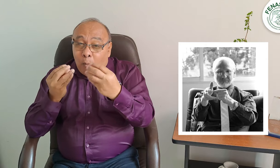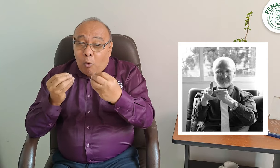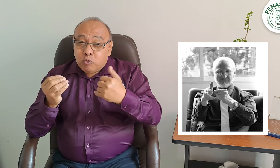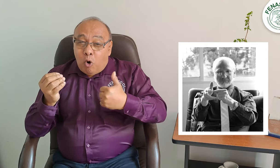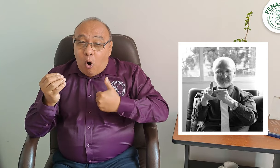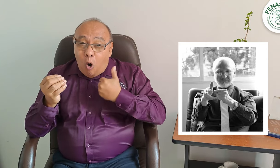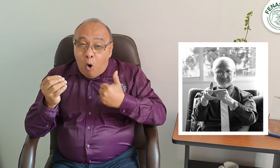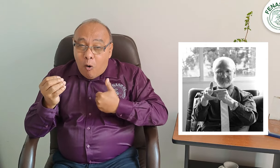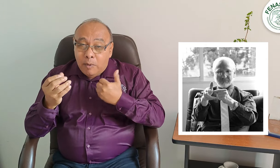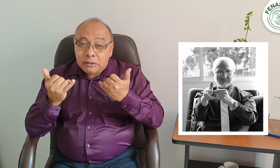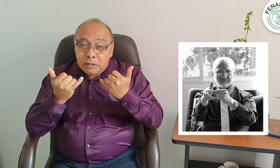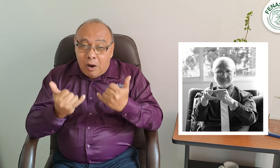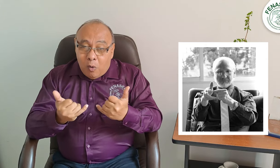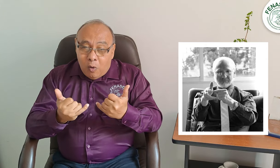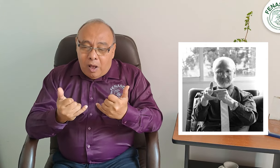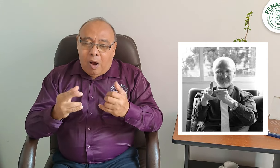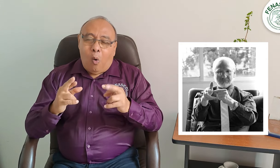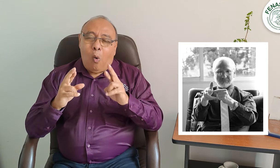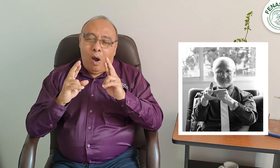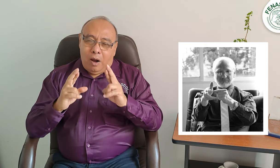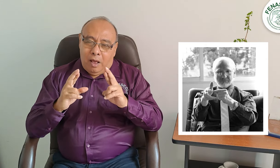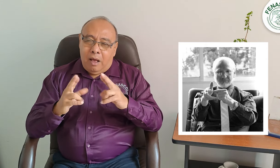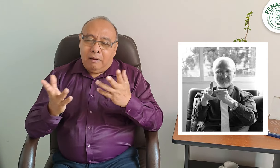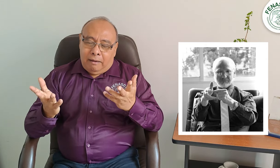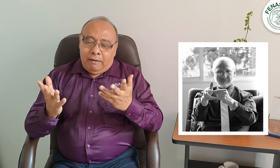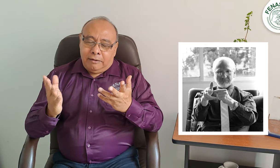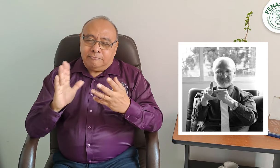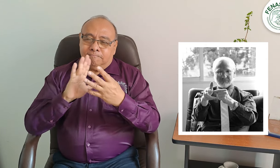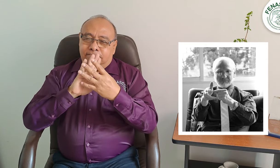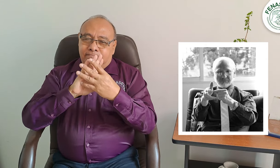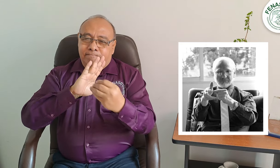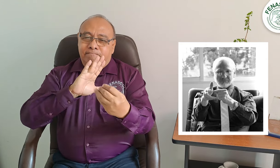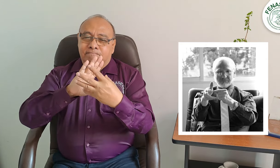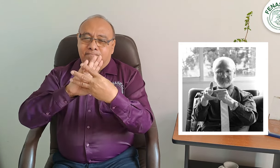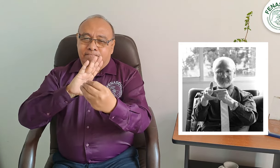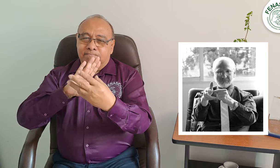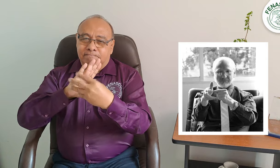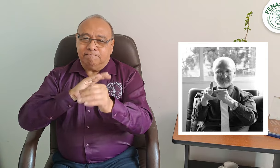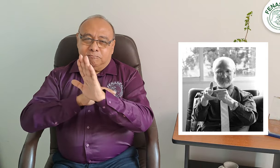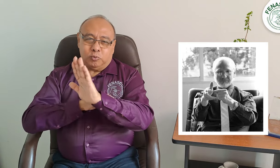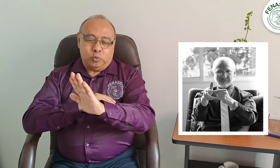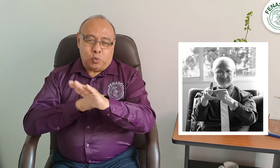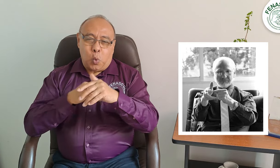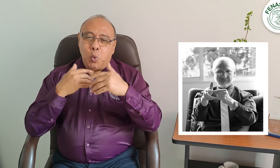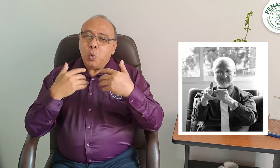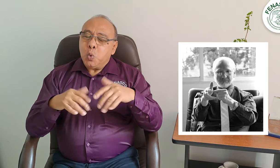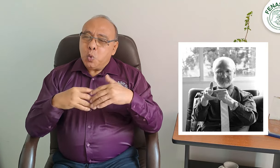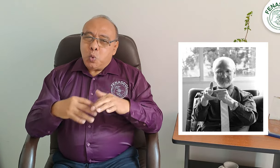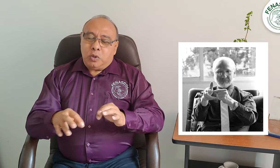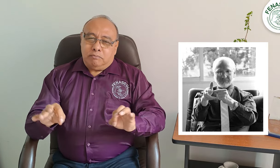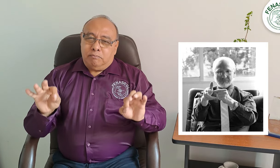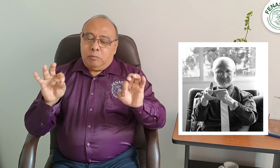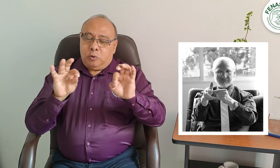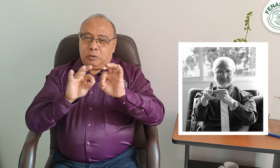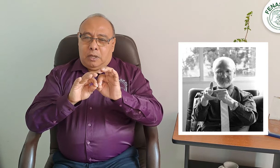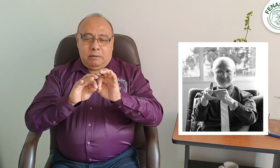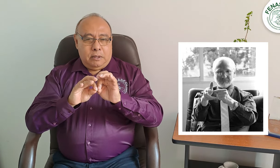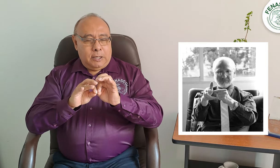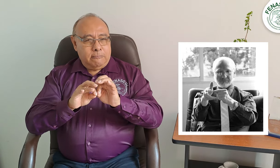Por esto, esperamos que muchos jóvenes sordos imiten su gran ejemplo, como gestor y líder de la